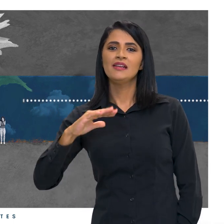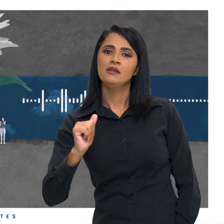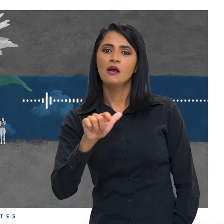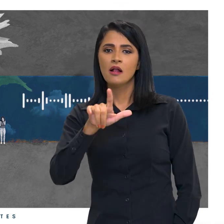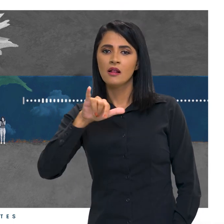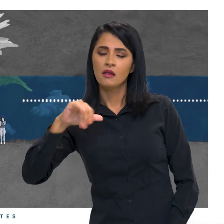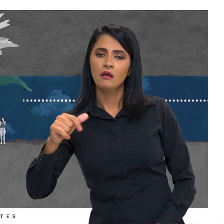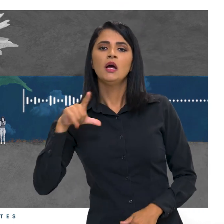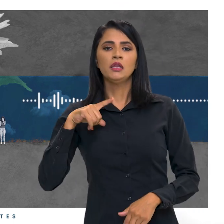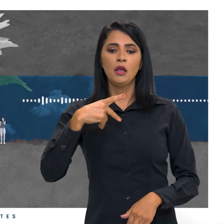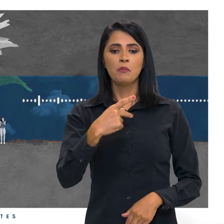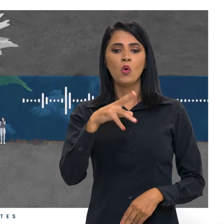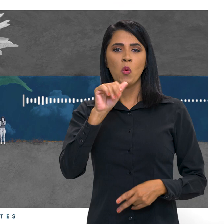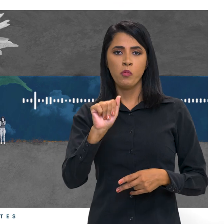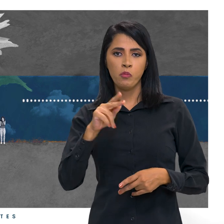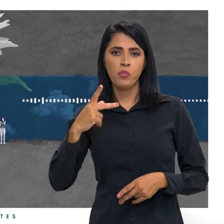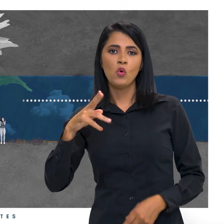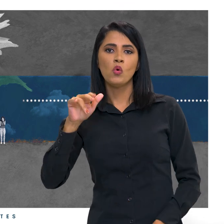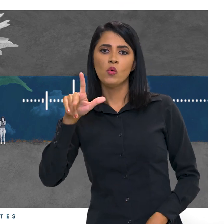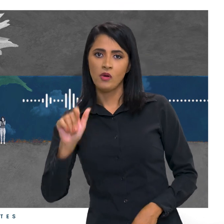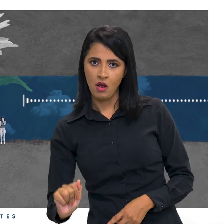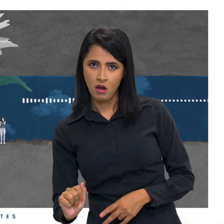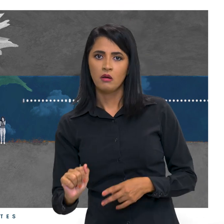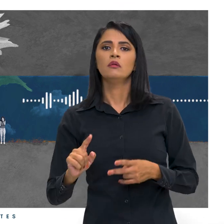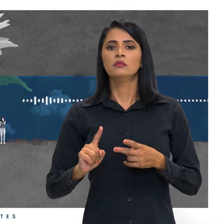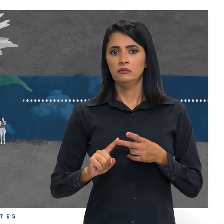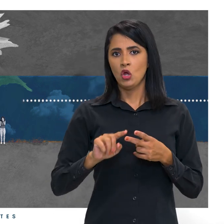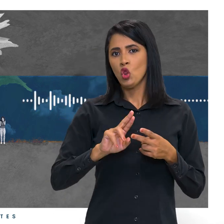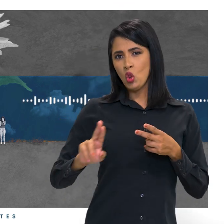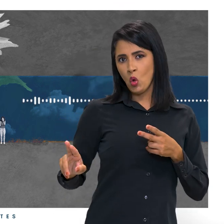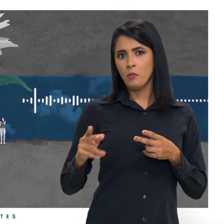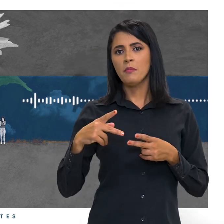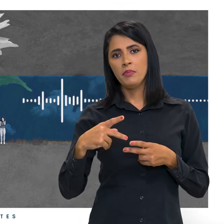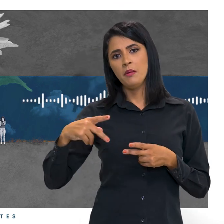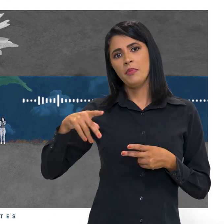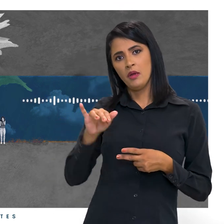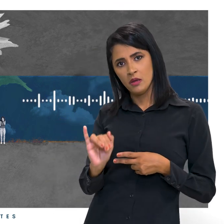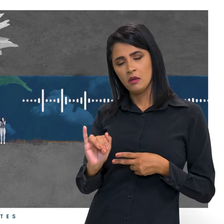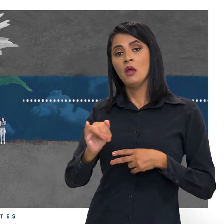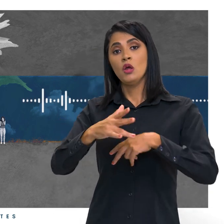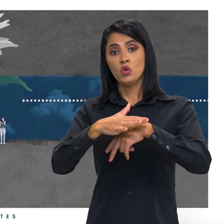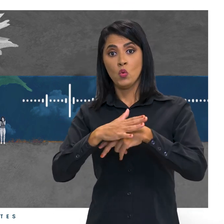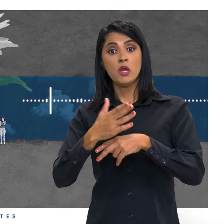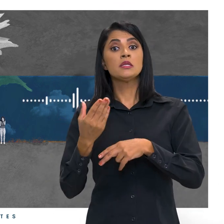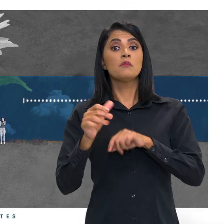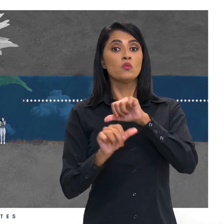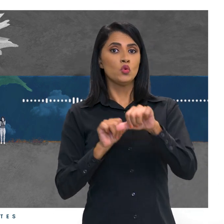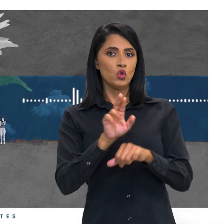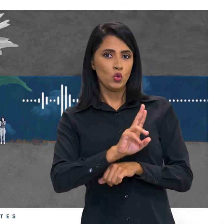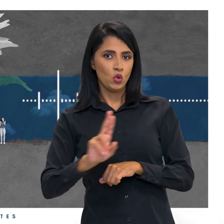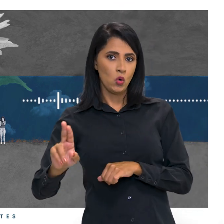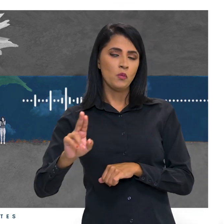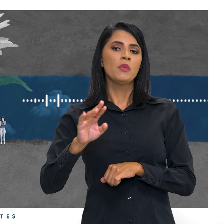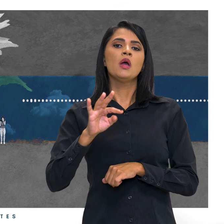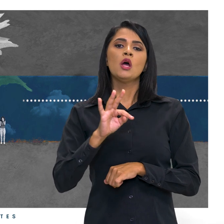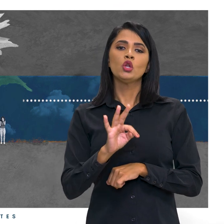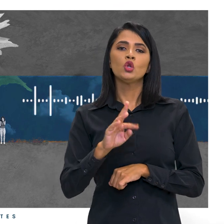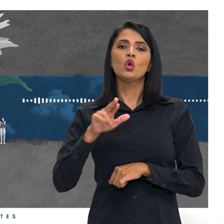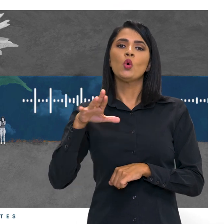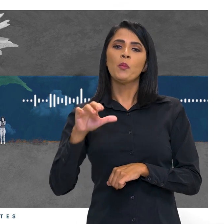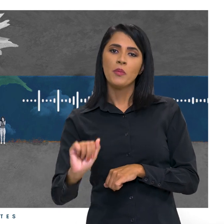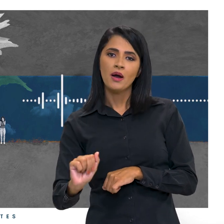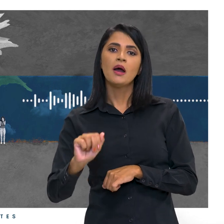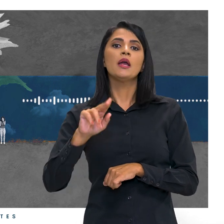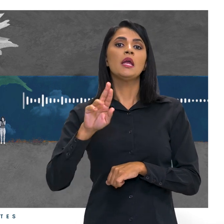púrpura trombocitopênica idiopática, ou PTI, doença recém-batizada de trombocitopenia imune.